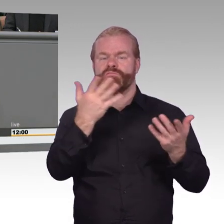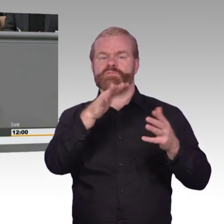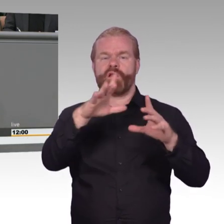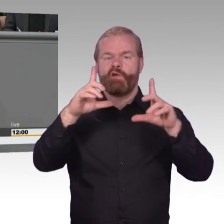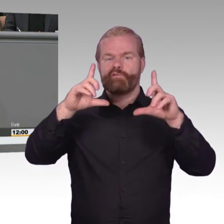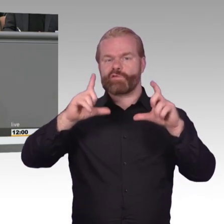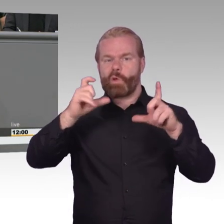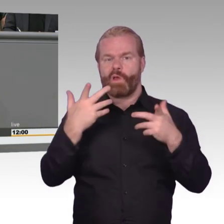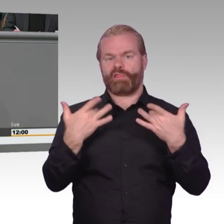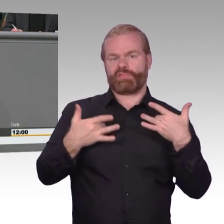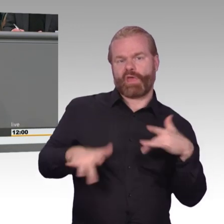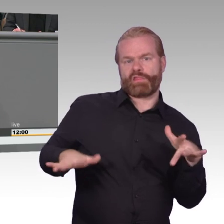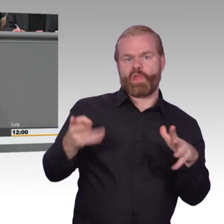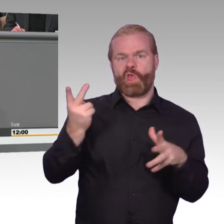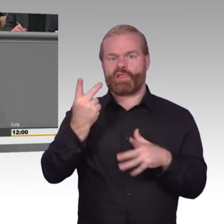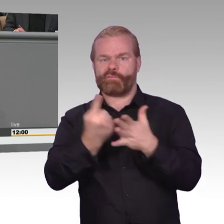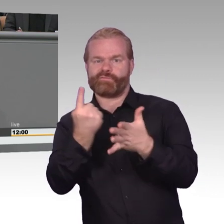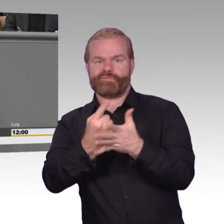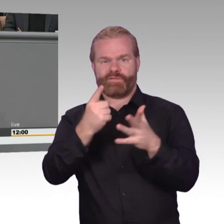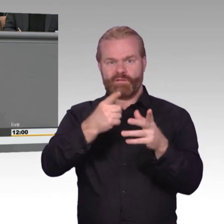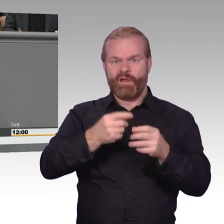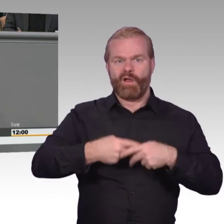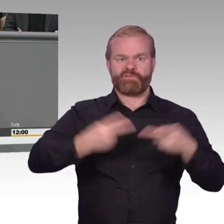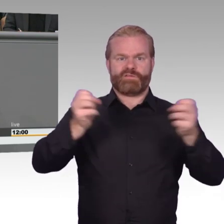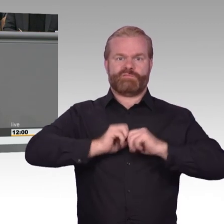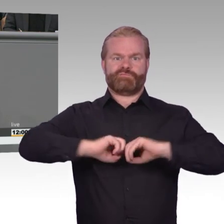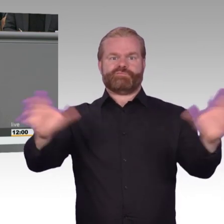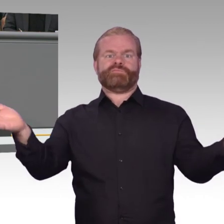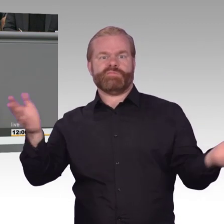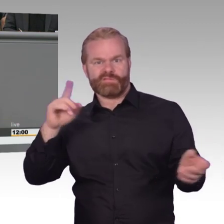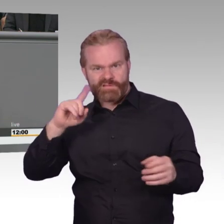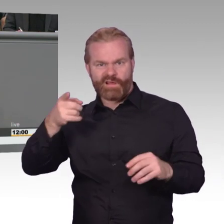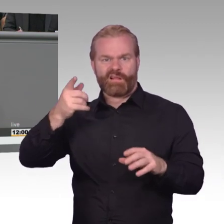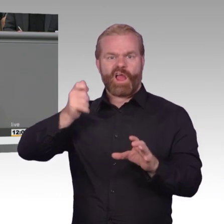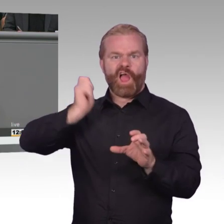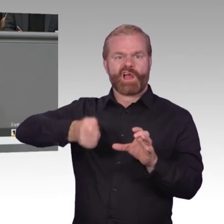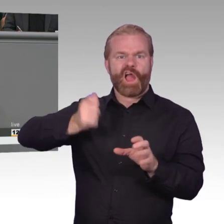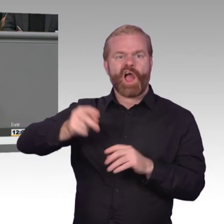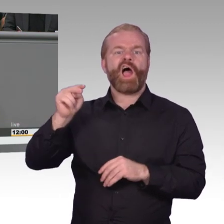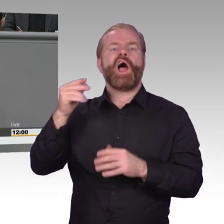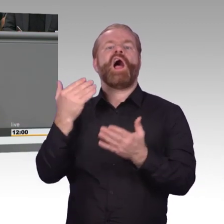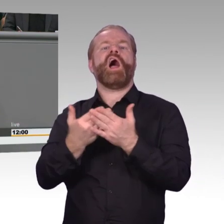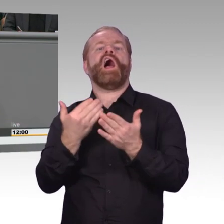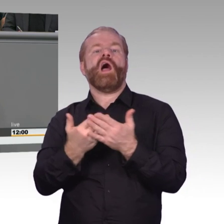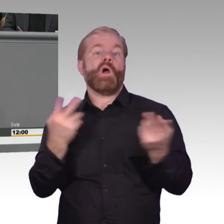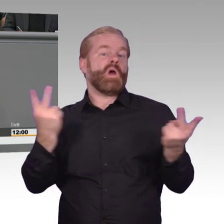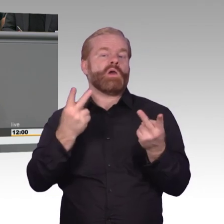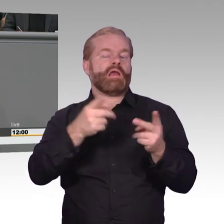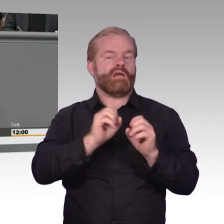Schutz vor Industrie, Spionage und Sabotage, also um knallharte Wirtschaftsinteressen für den Industriestandort